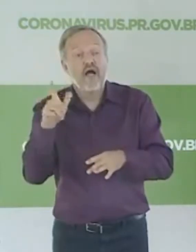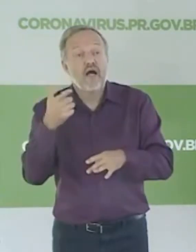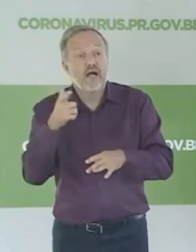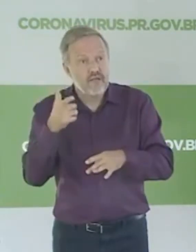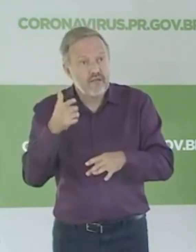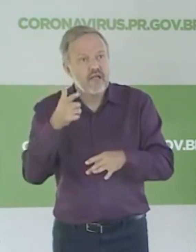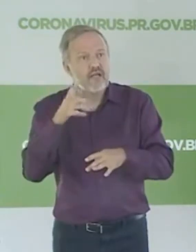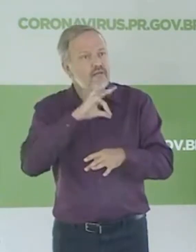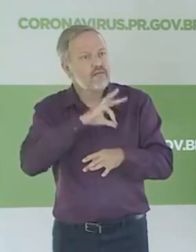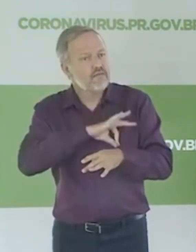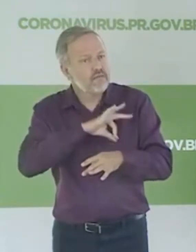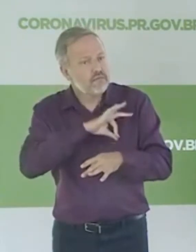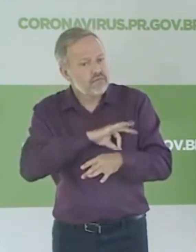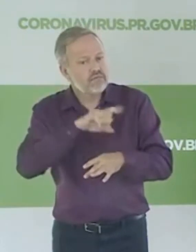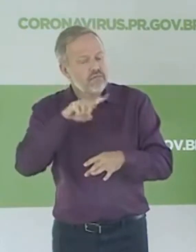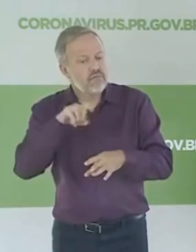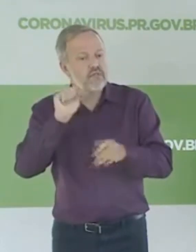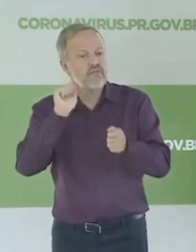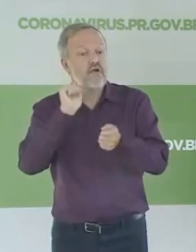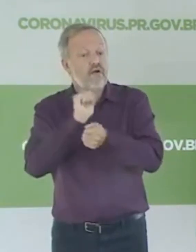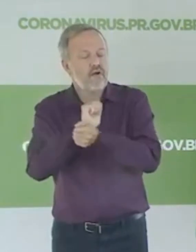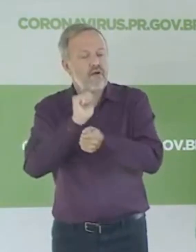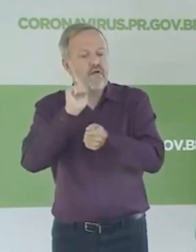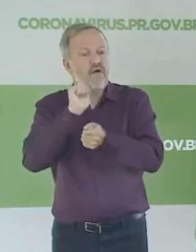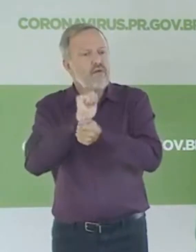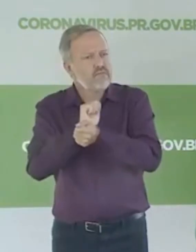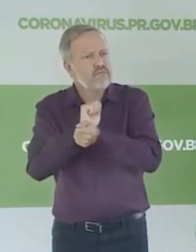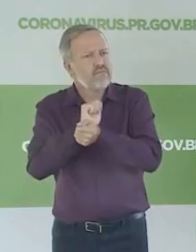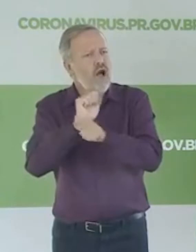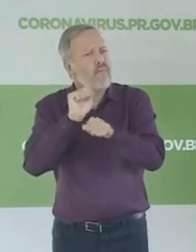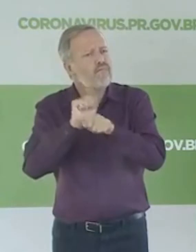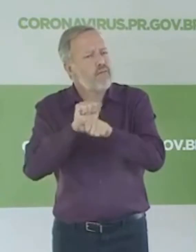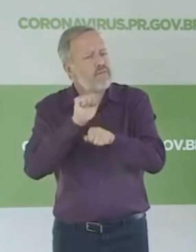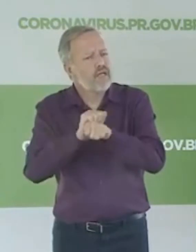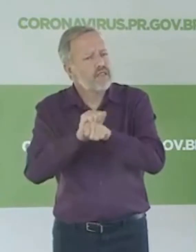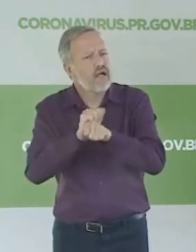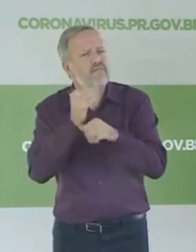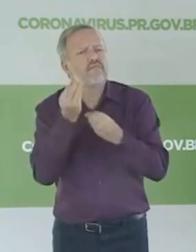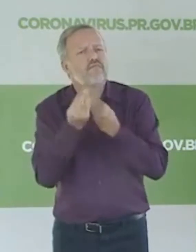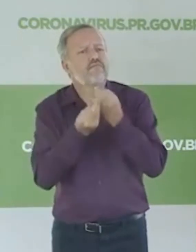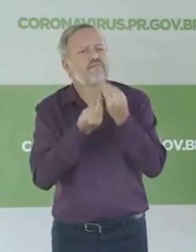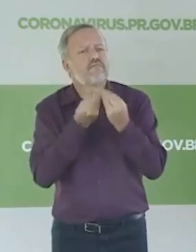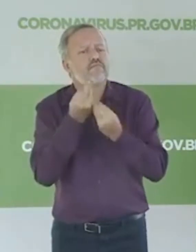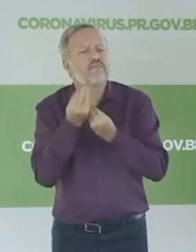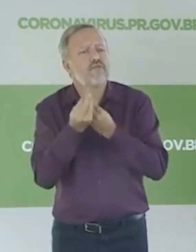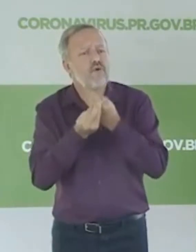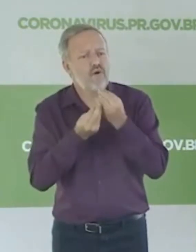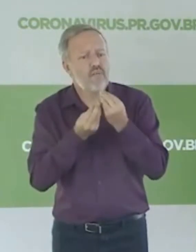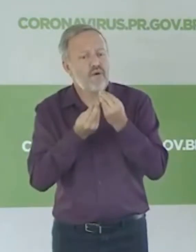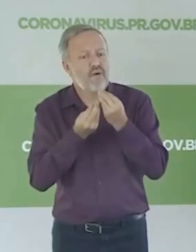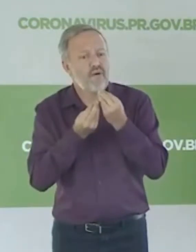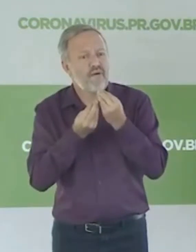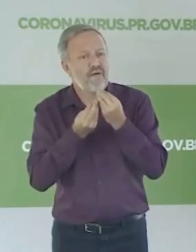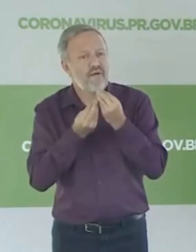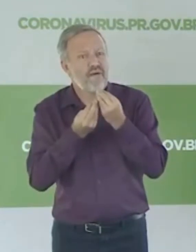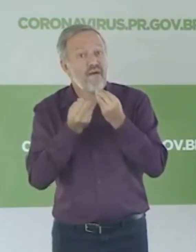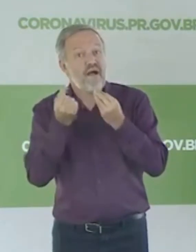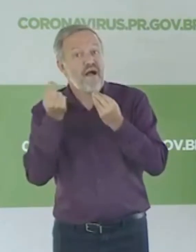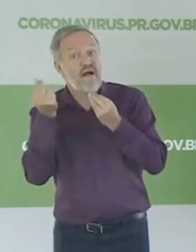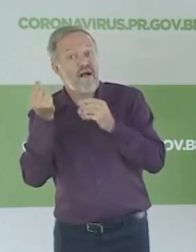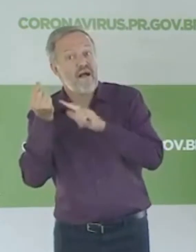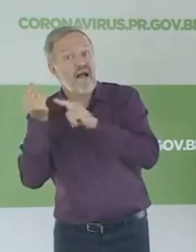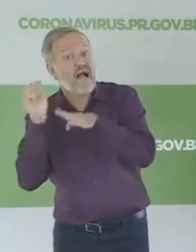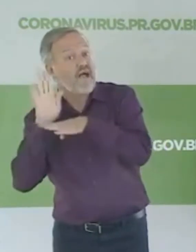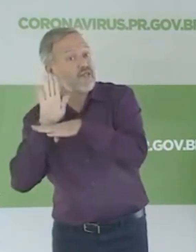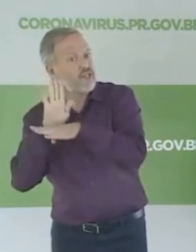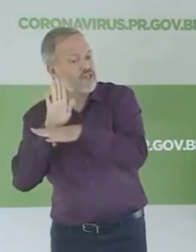plano de utilizar o Fundo de Combate à Pobreza para poder criar essa expectativa e esse trabalho de gerar renda e remuneração para essas pessoas. A